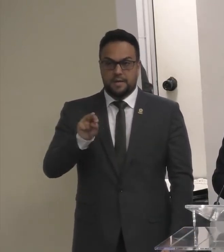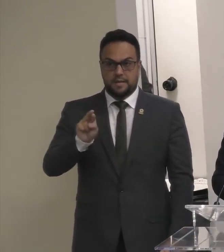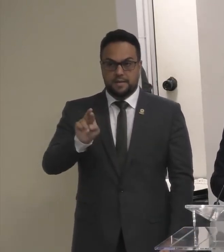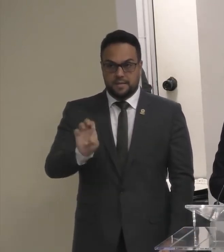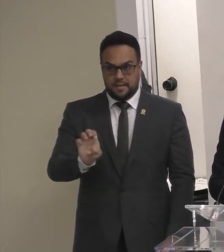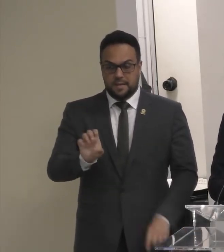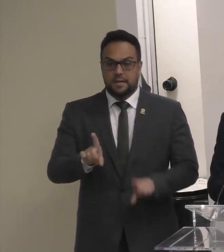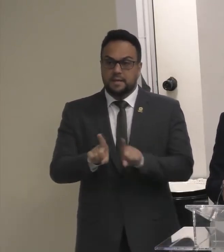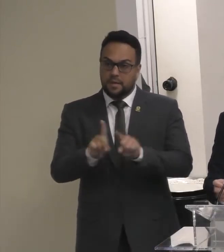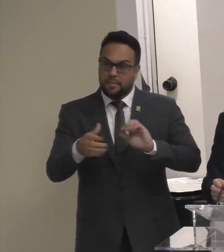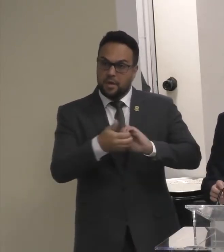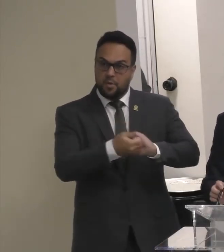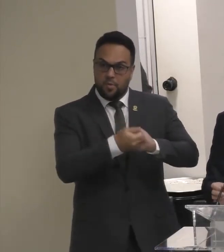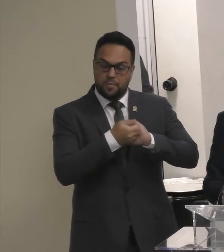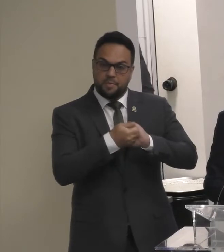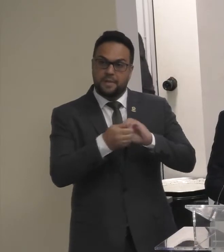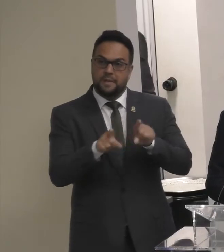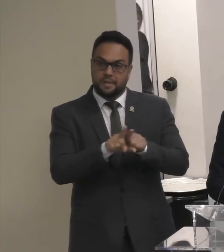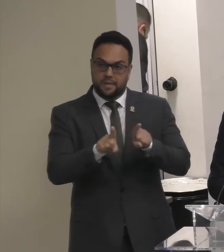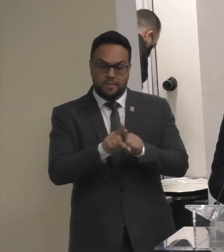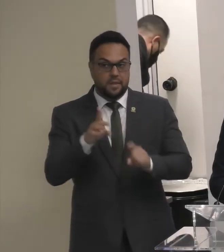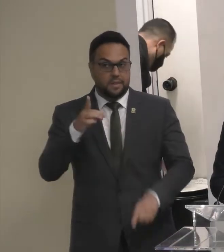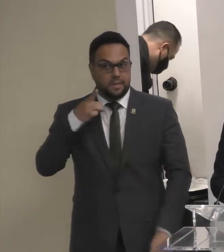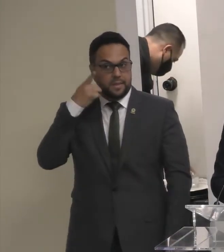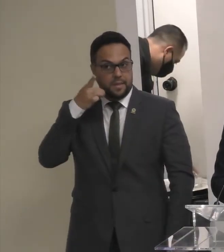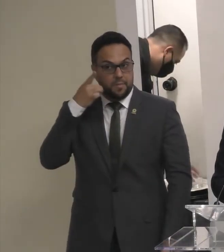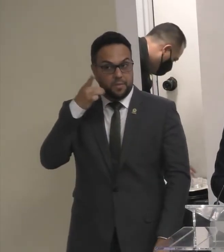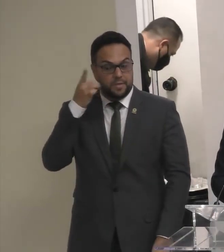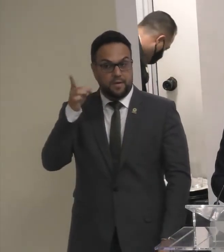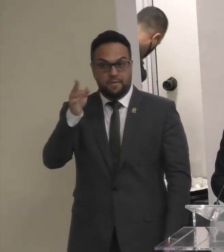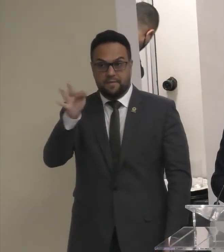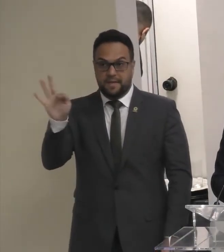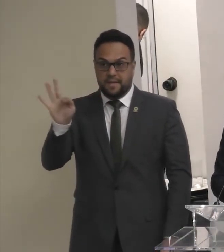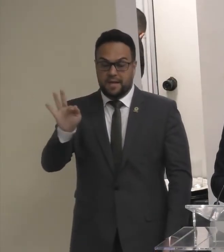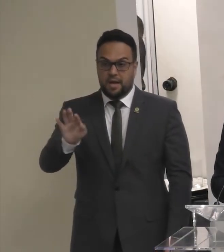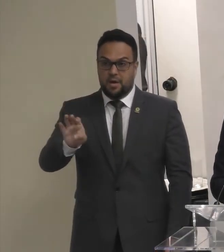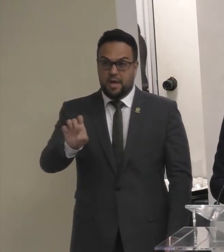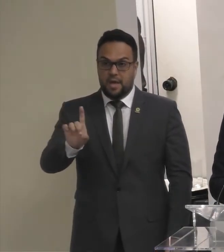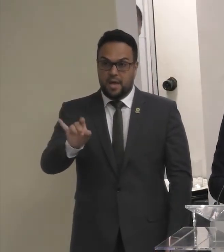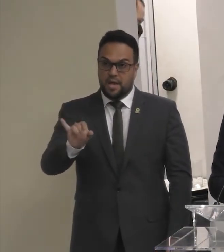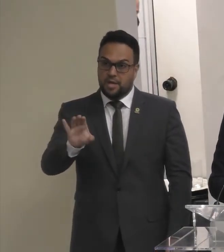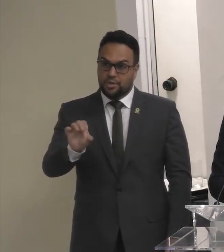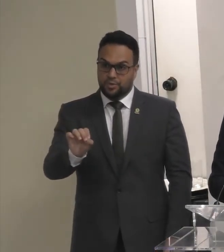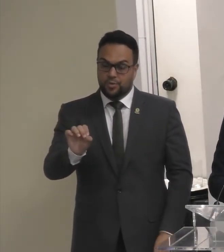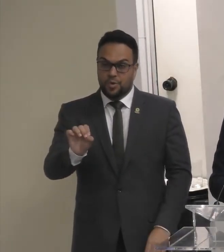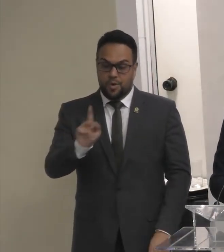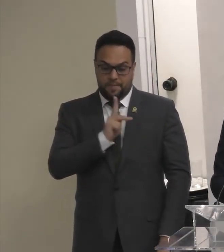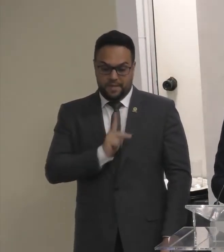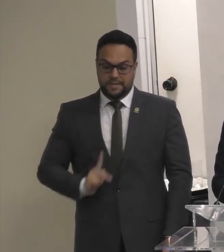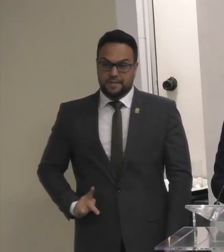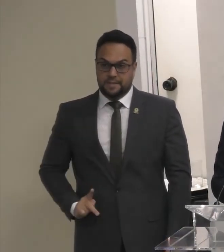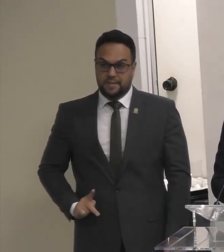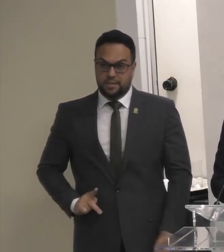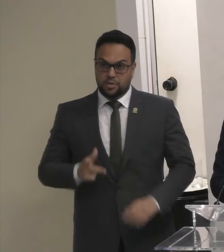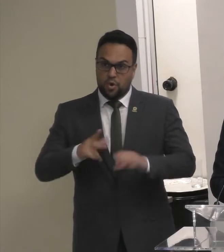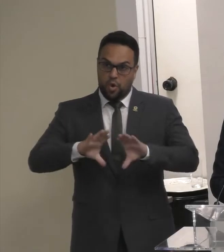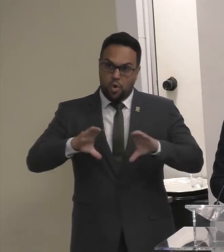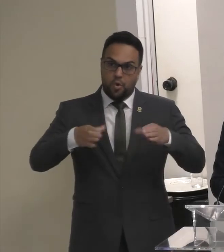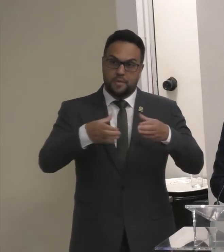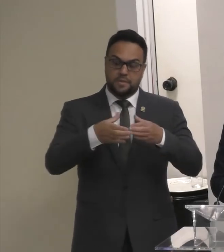Gostaria de cumprimentar Também Ao deputado Federal Edio Lopes Presidente da comissão De minas e energia